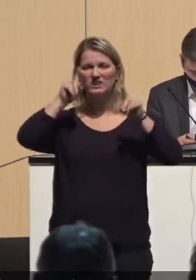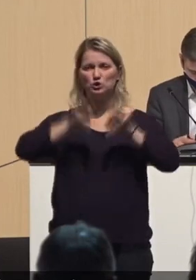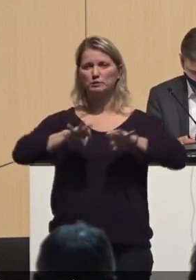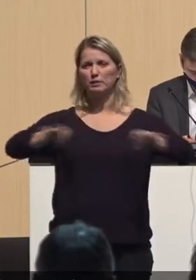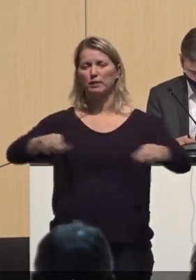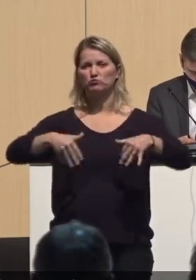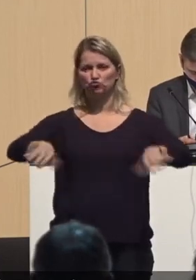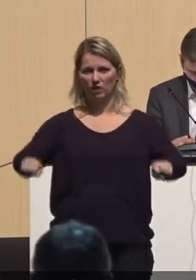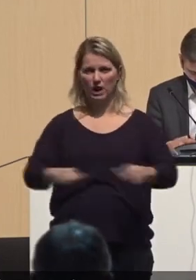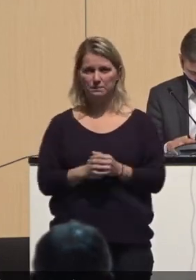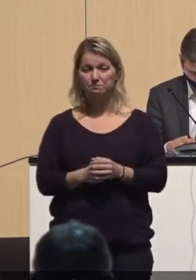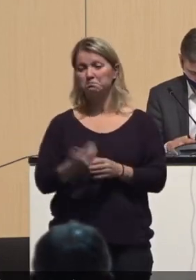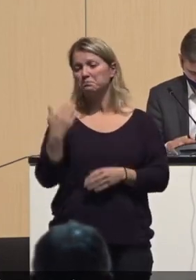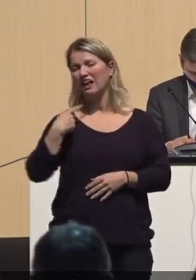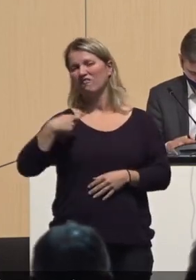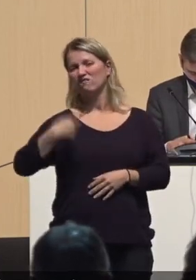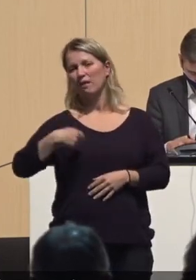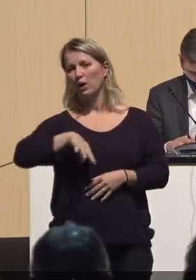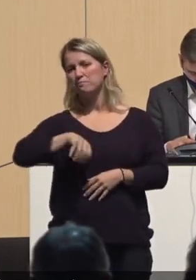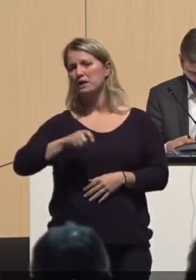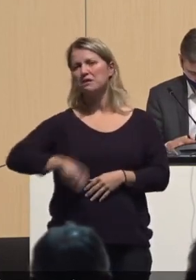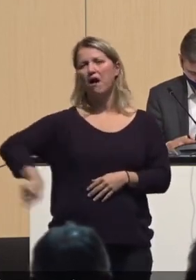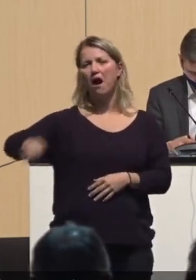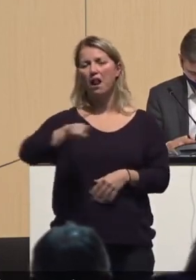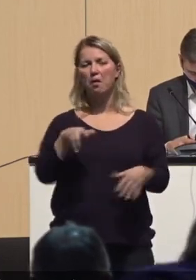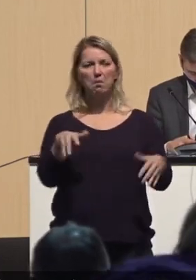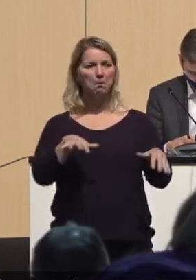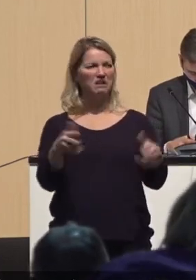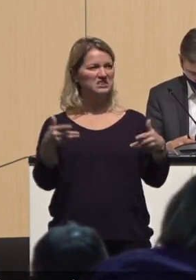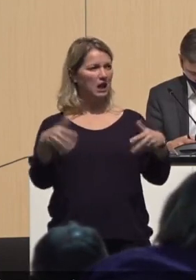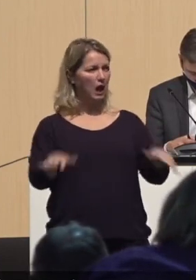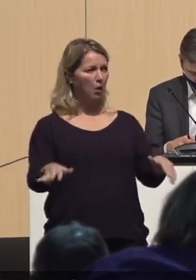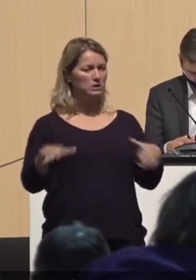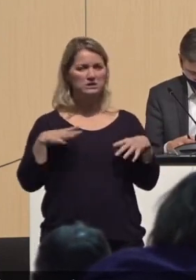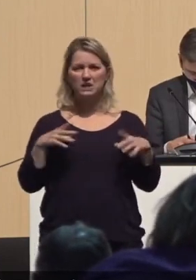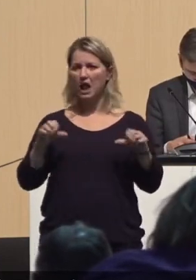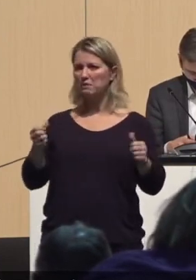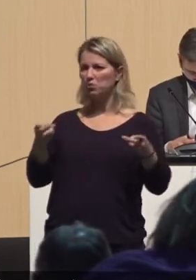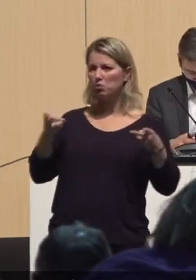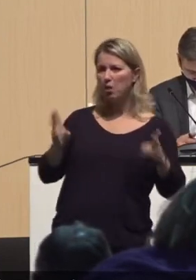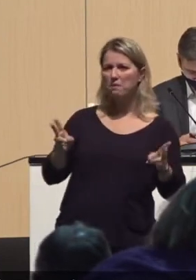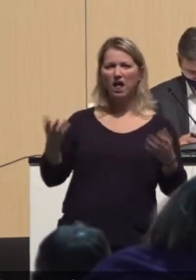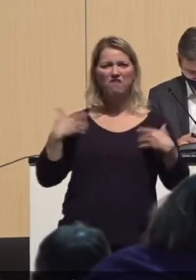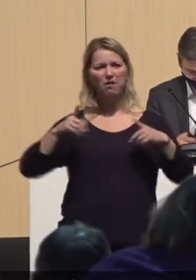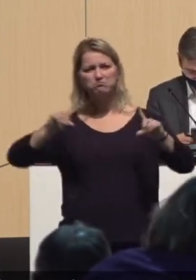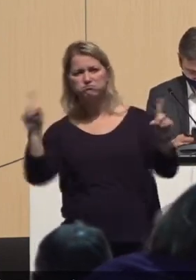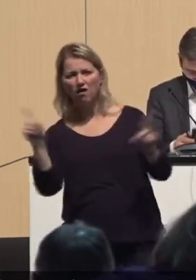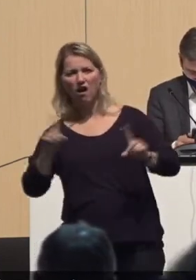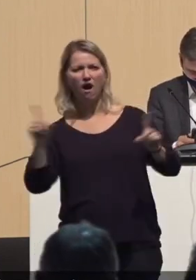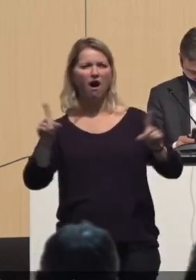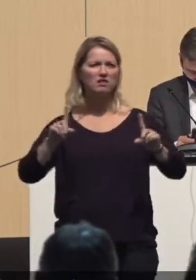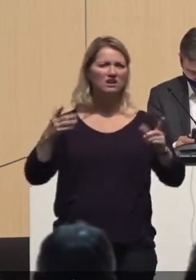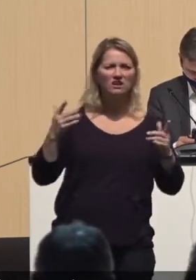März alle noch nicht wussten, was eigentlich los ist, und wir unser ganz normales Leben mit Rave-Partys und großen